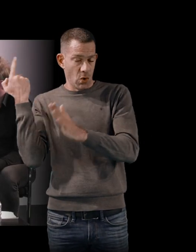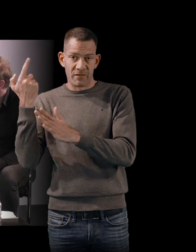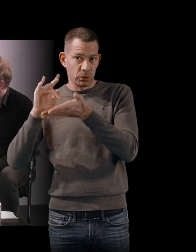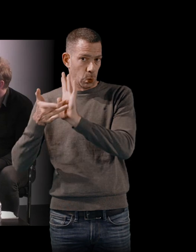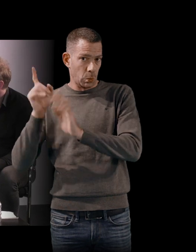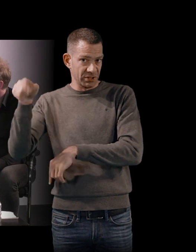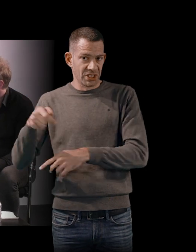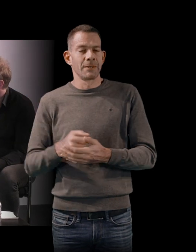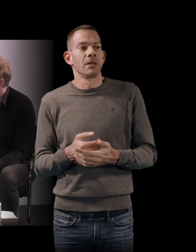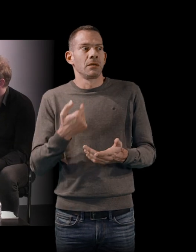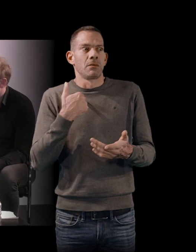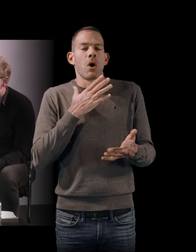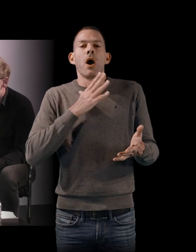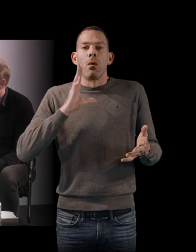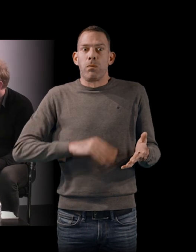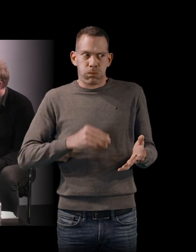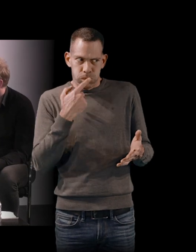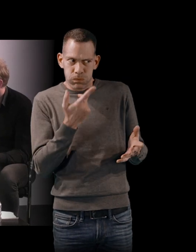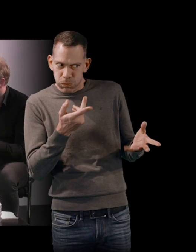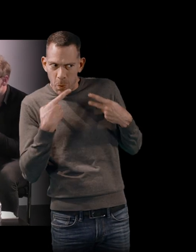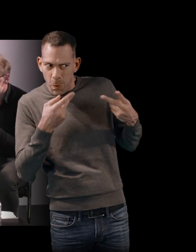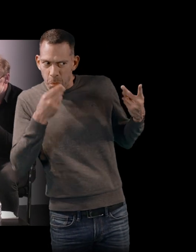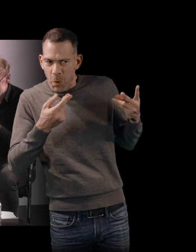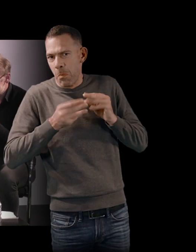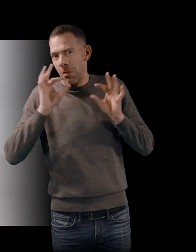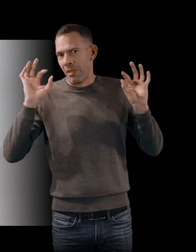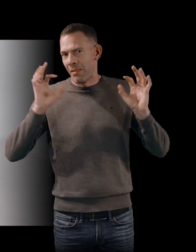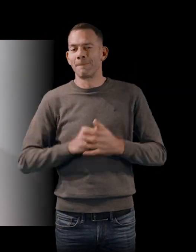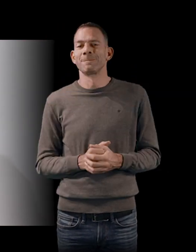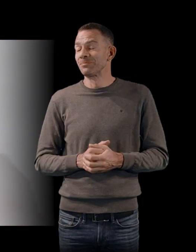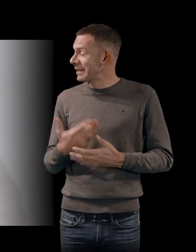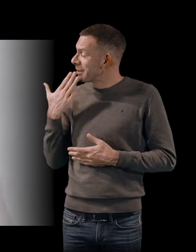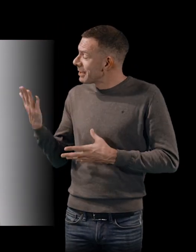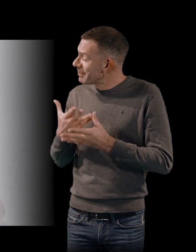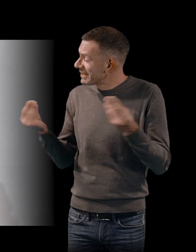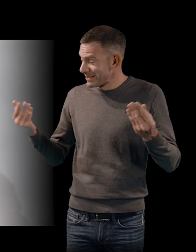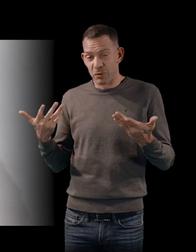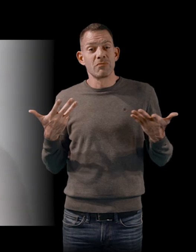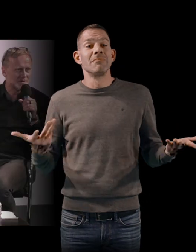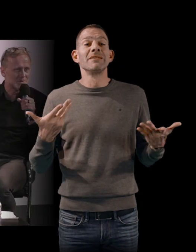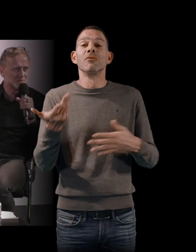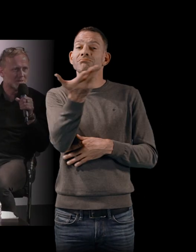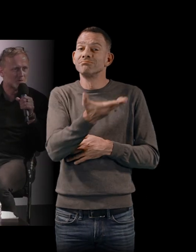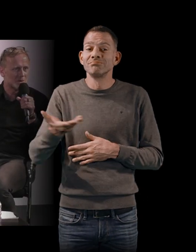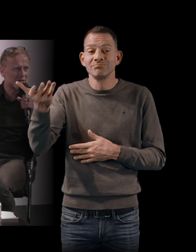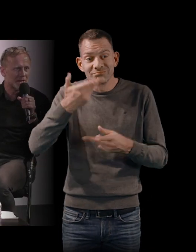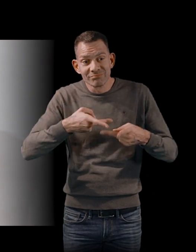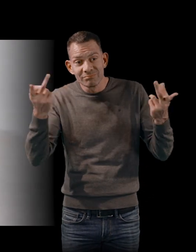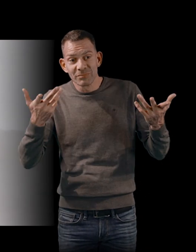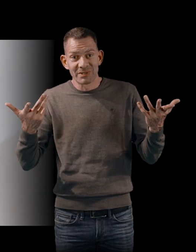'estime heureuse que moi, il ne m'ait posé aucun problème. Je vous remercie, Estelle Sarah. me tourne vers vous. Si vous avez envie peut-être de prendre la parole, oui,